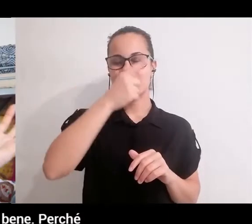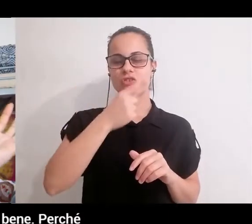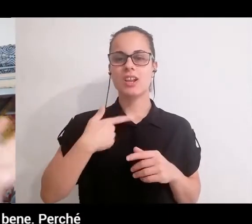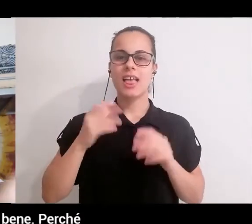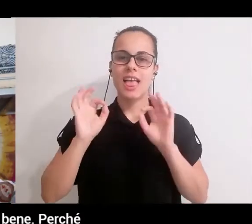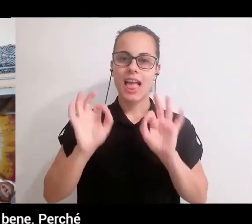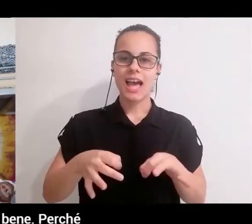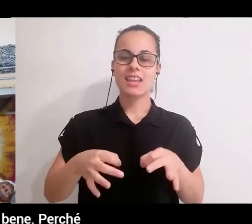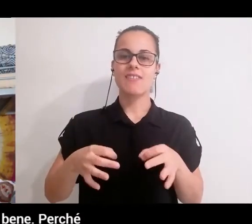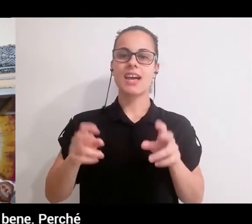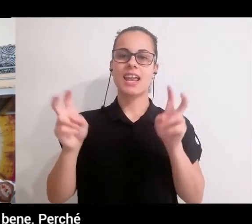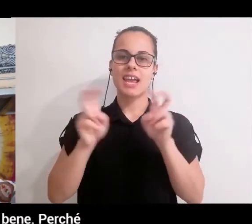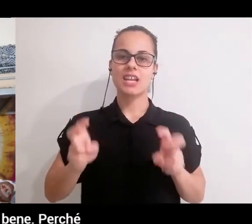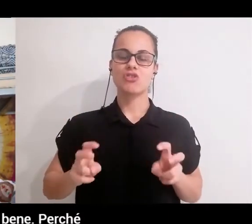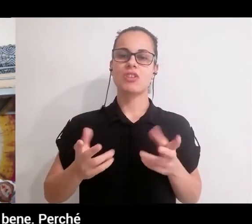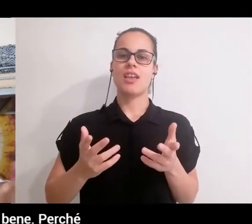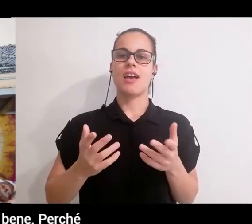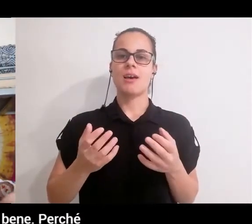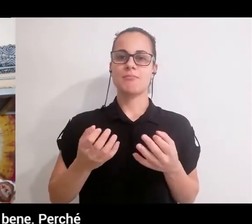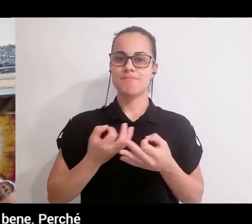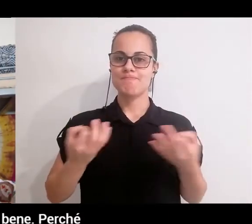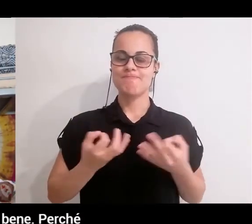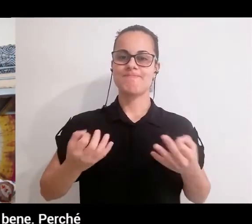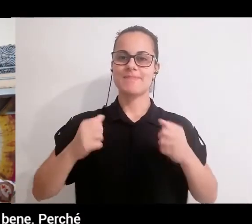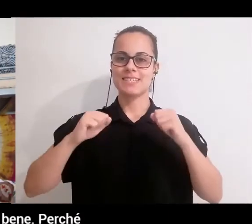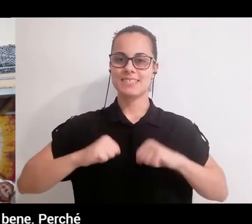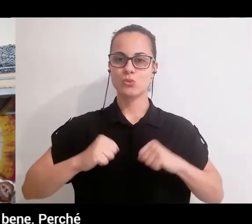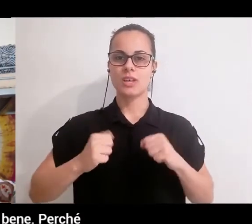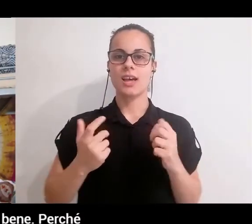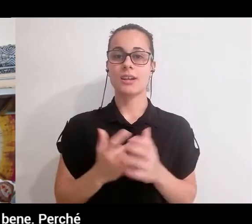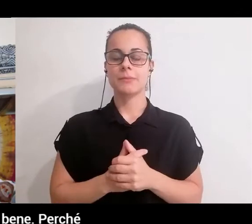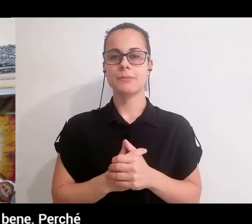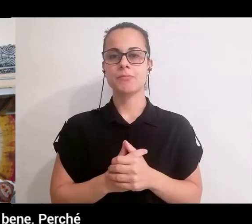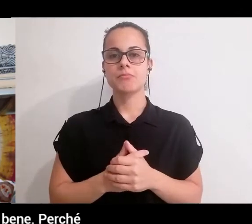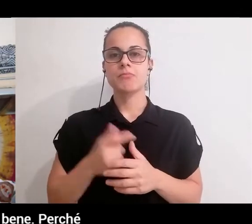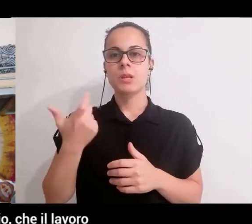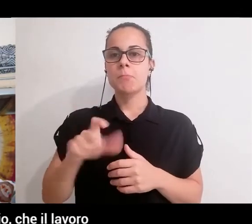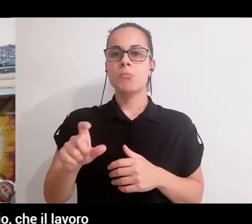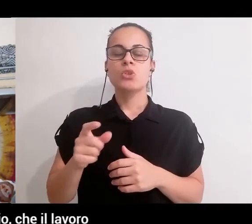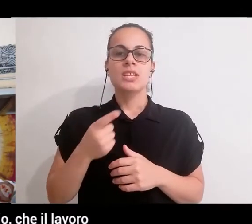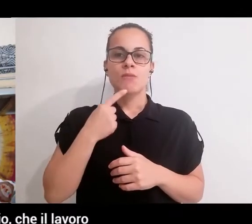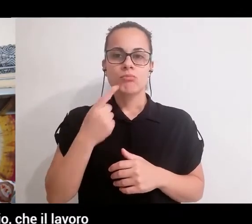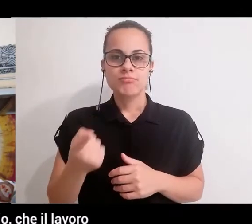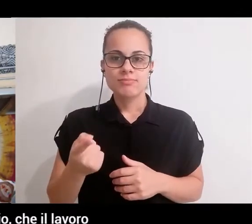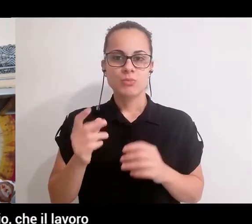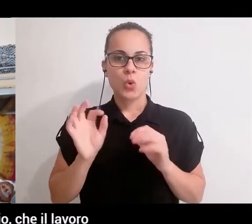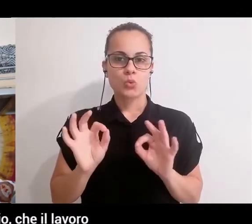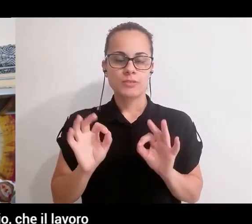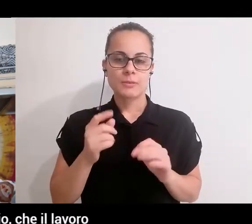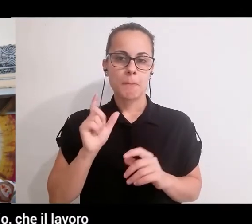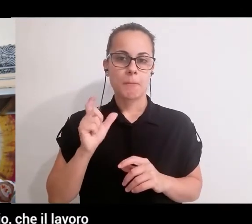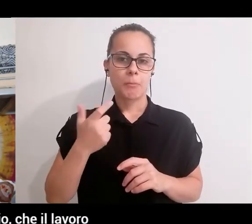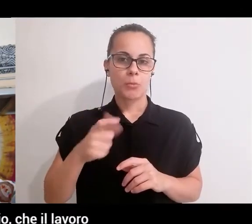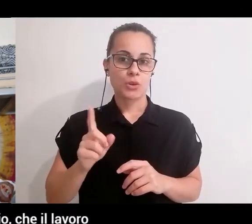illimitato di energia che ci fa stare bene. Perché si dice questo? Perché è